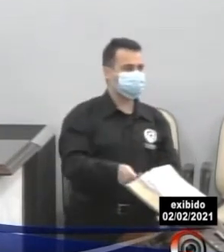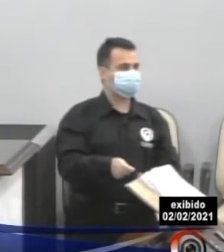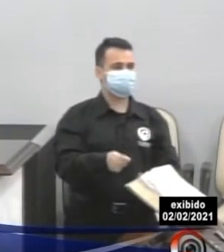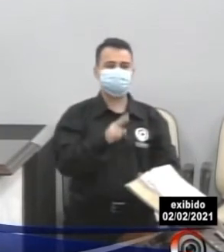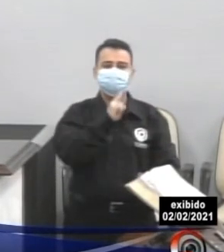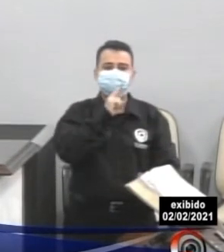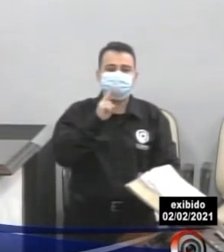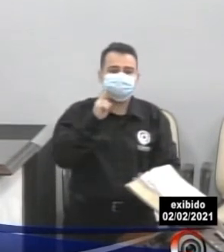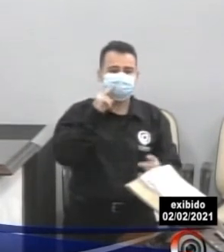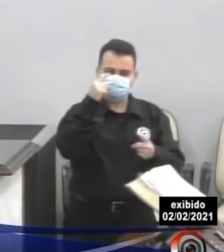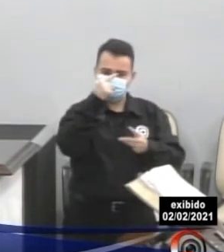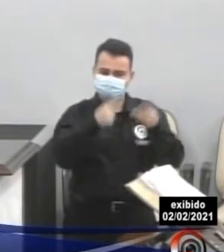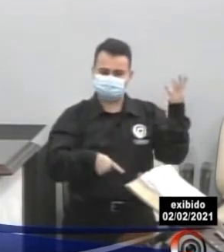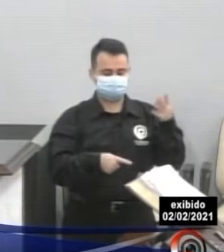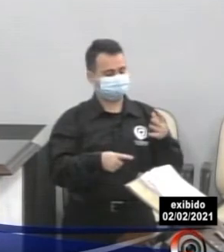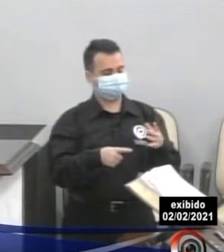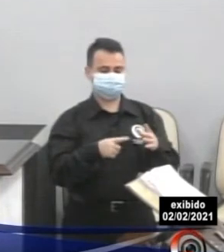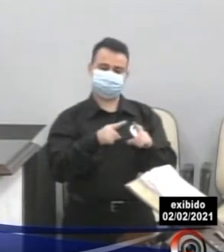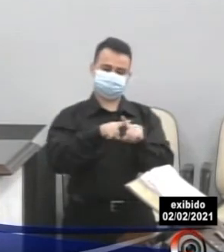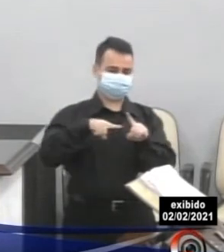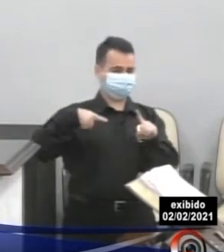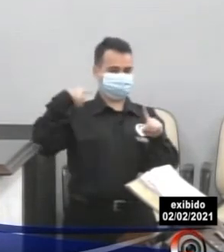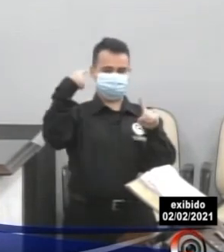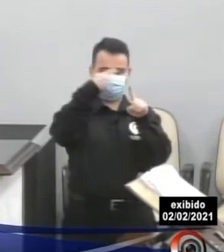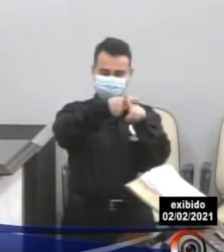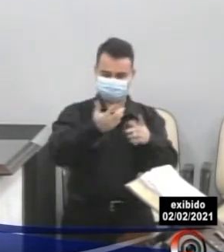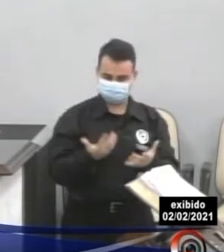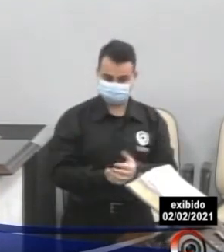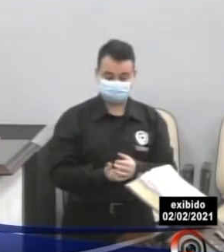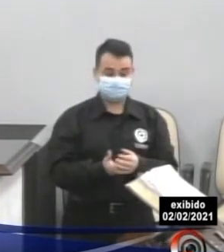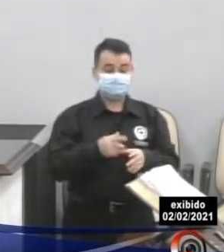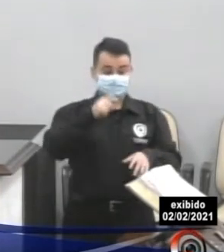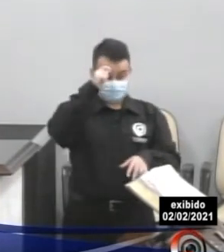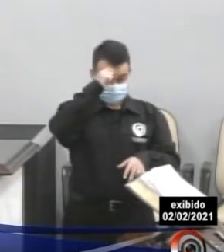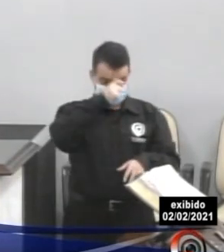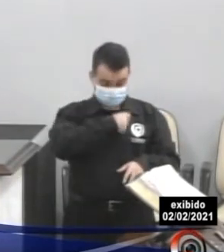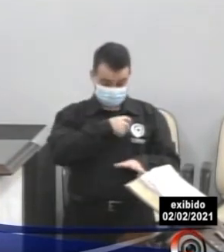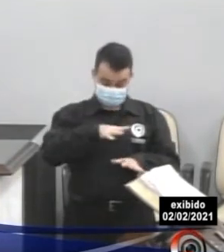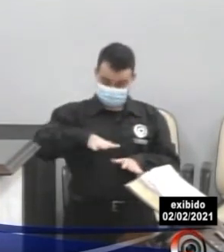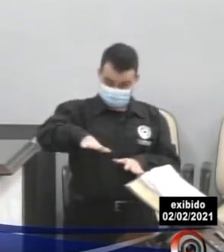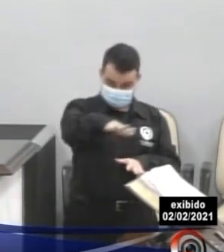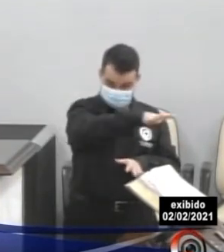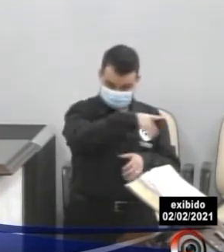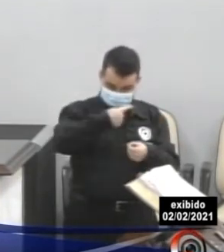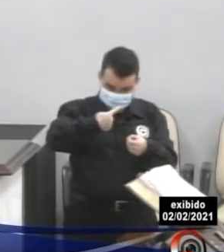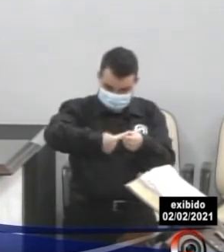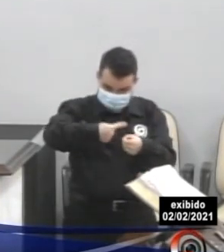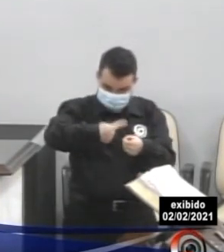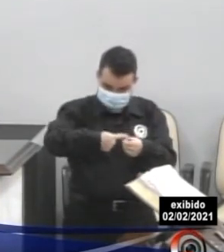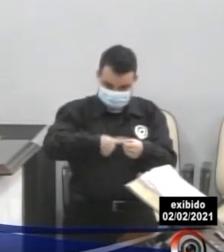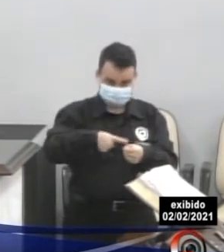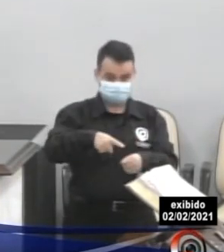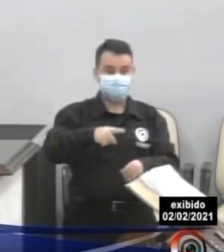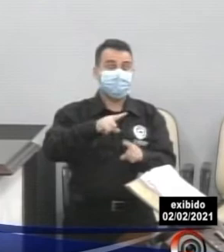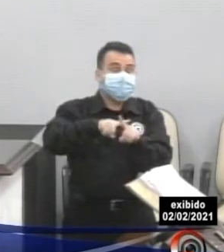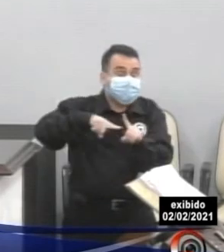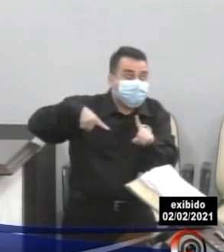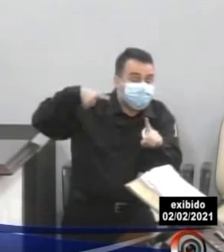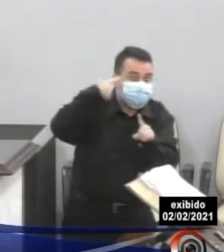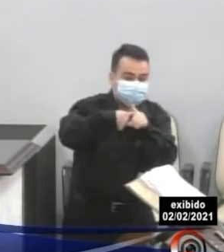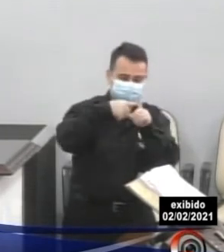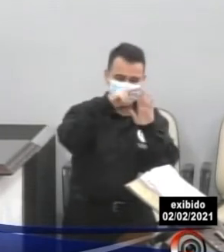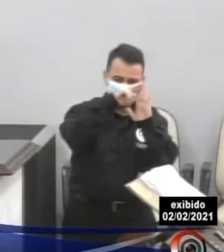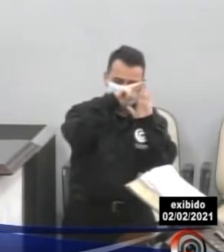setores. Além disso, a nossa região, a região de Rio Preto, a cidade de Rio Preto, ainda toma medidas que são ainda mais